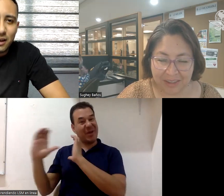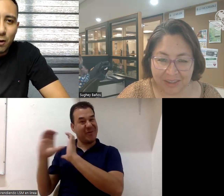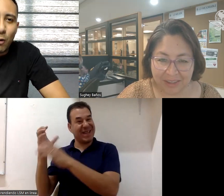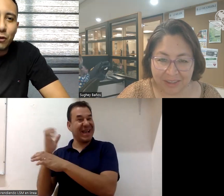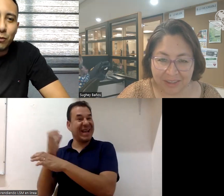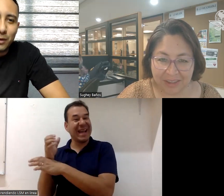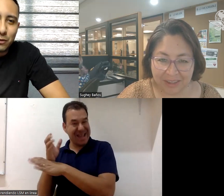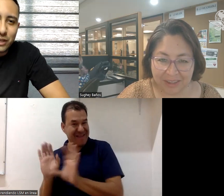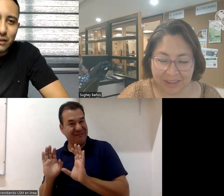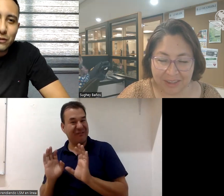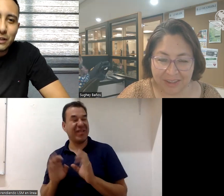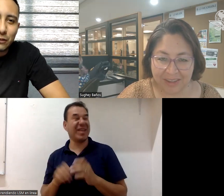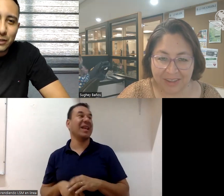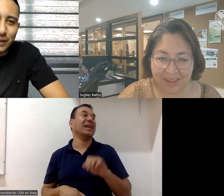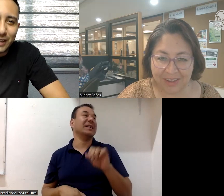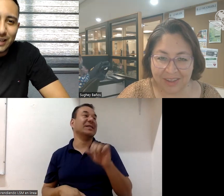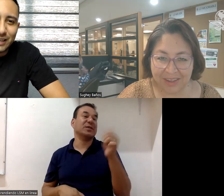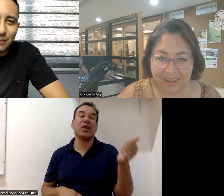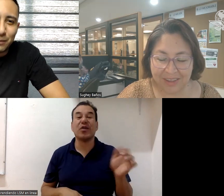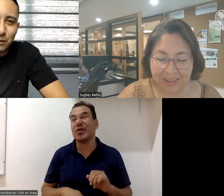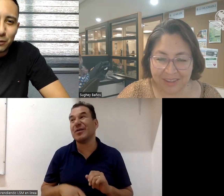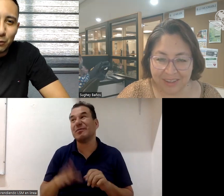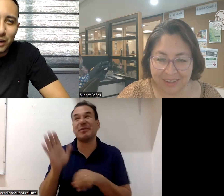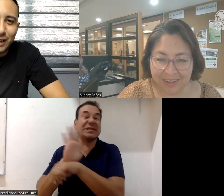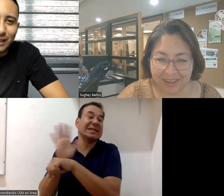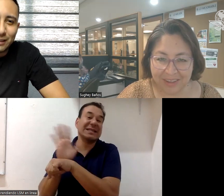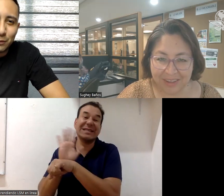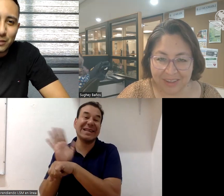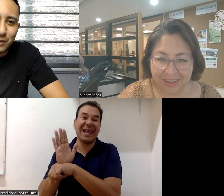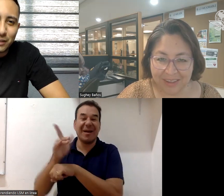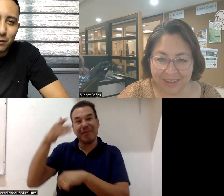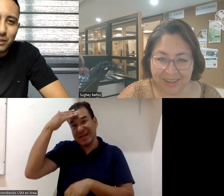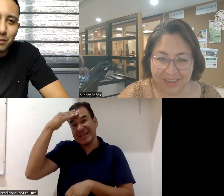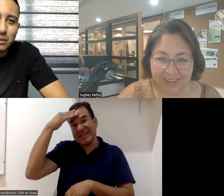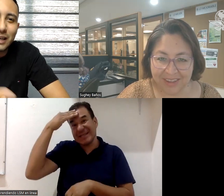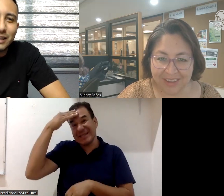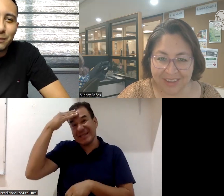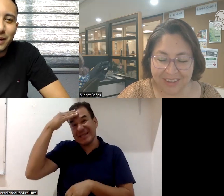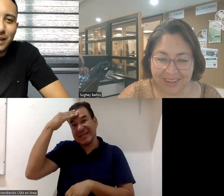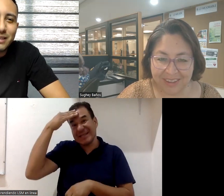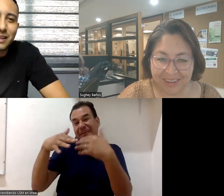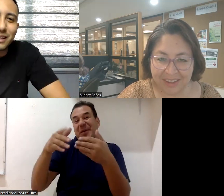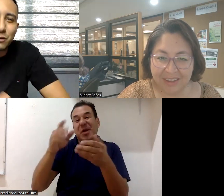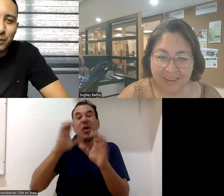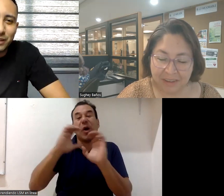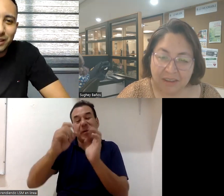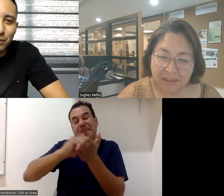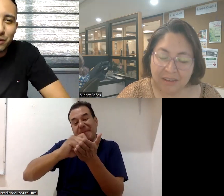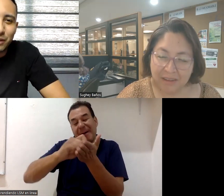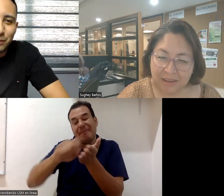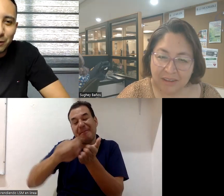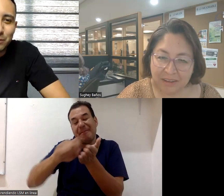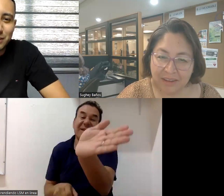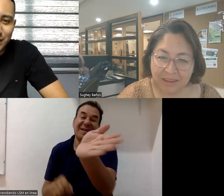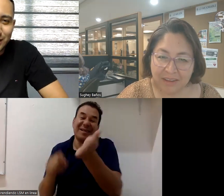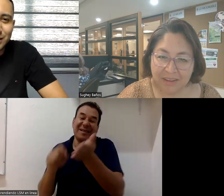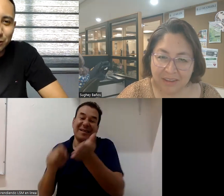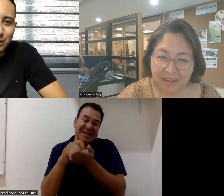cuando cumplimos años y entonces ven que vamos a algún lugar y cantamos las manitas o algo así pues la gente ve y se queda sorprendida porque ve cómo se están haciendo las